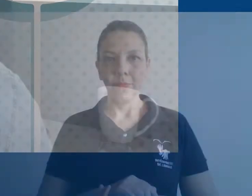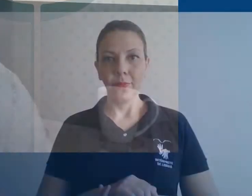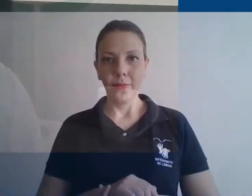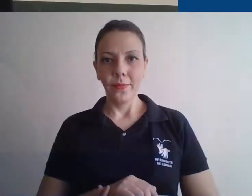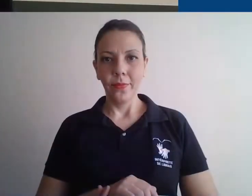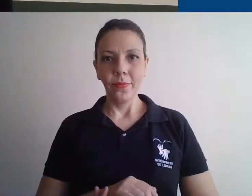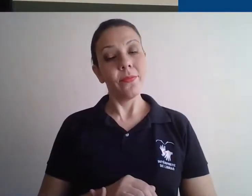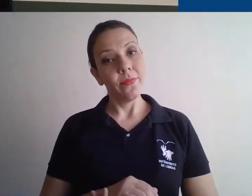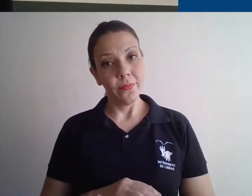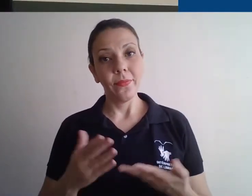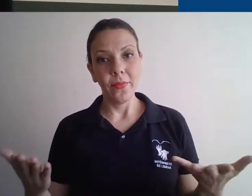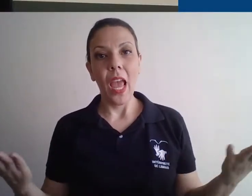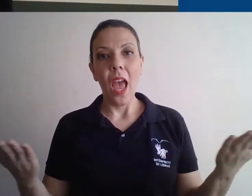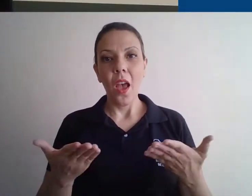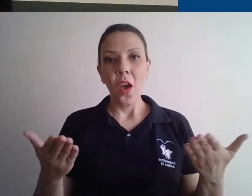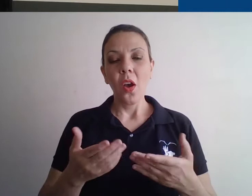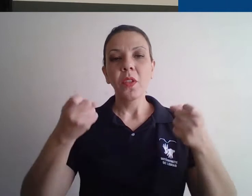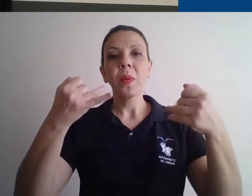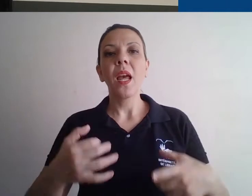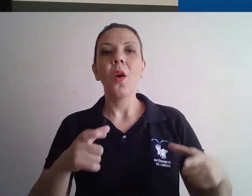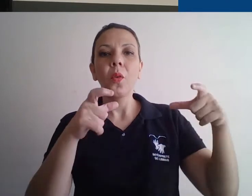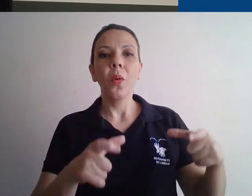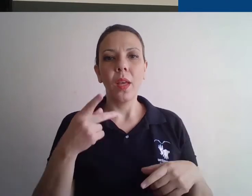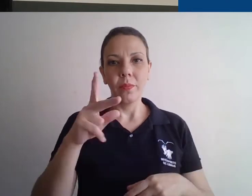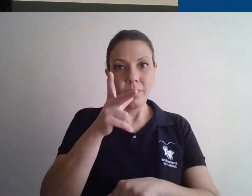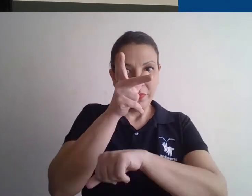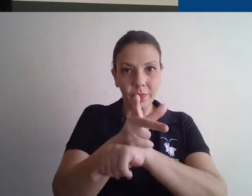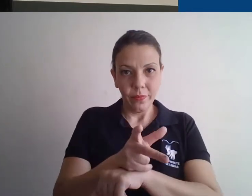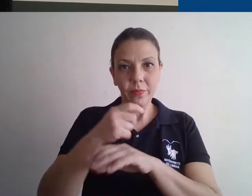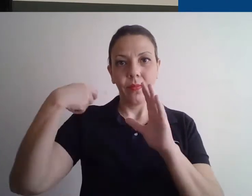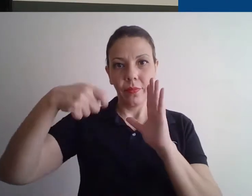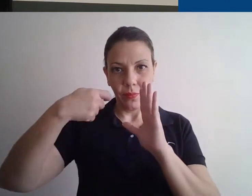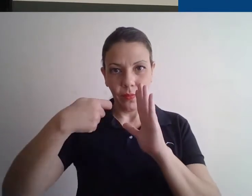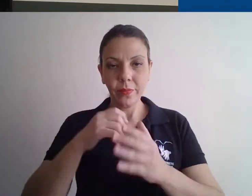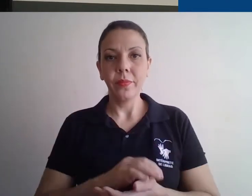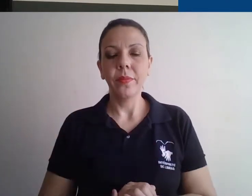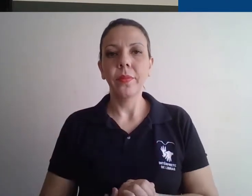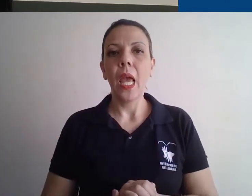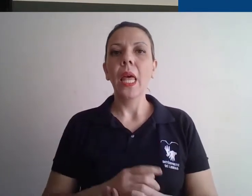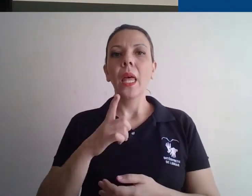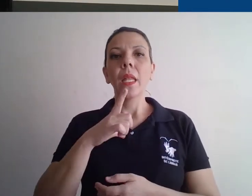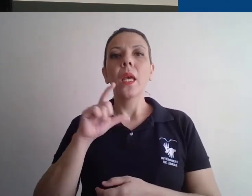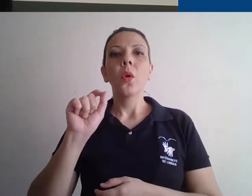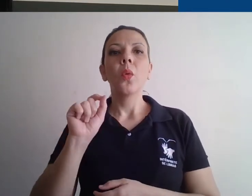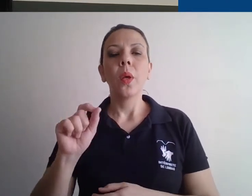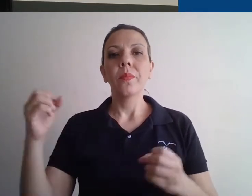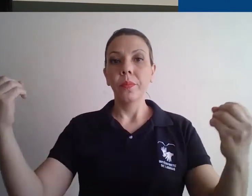Bom, vamos falar agora sobre o ambiente no qual você vai gravar sua aula. Sobre iluminação e som, é muito importante que você escolha um